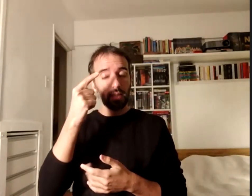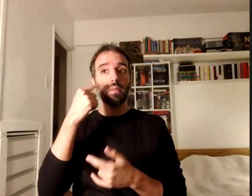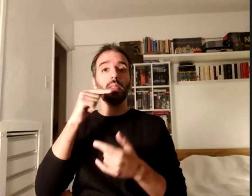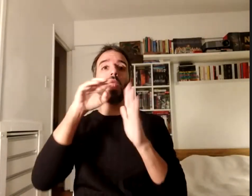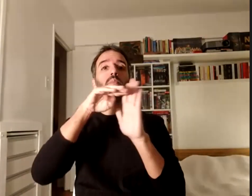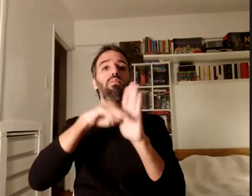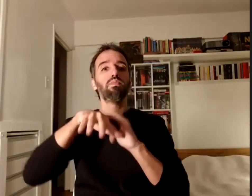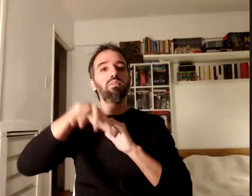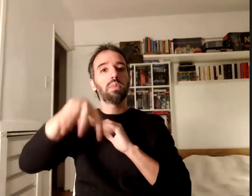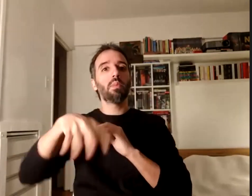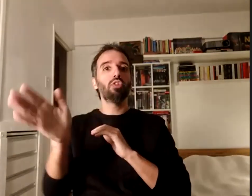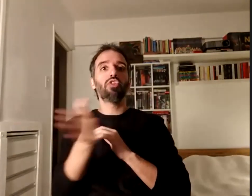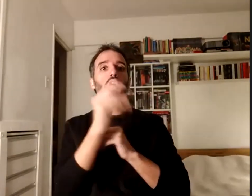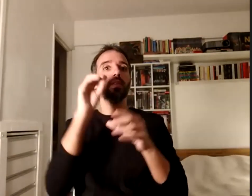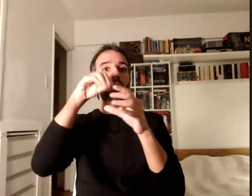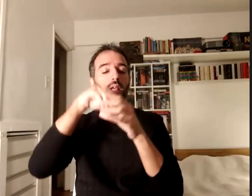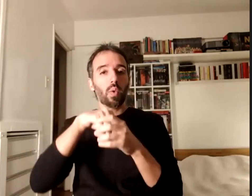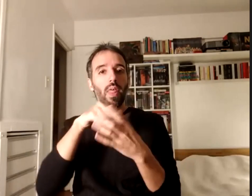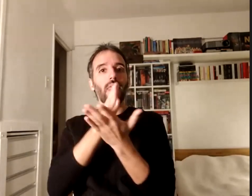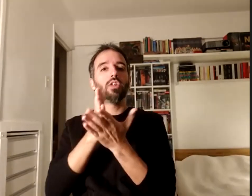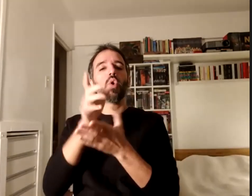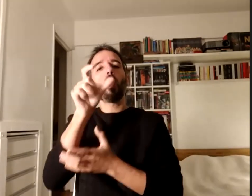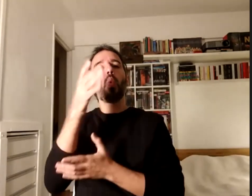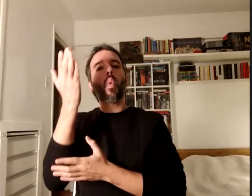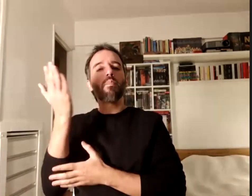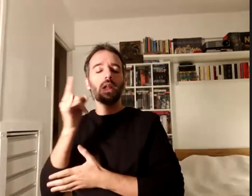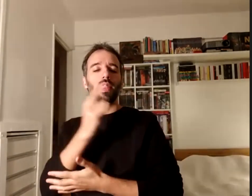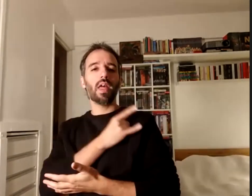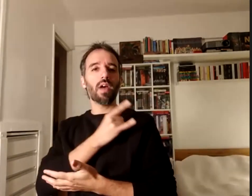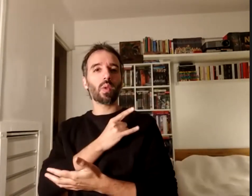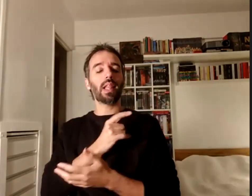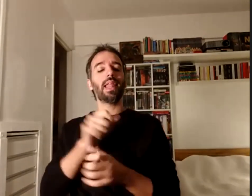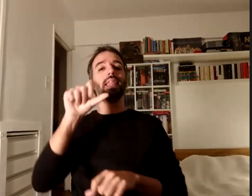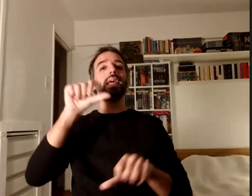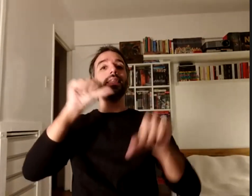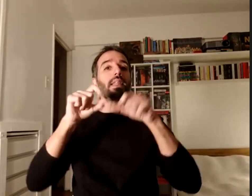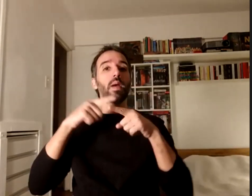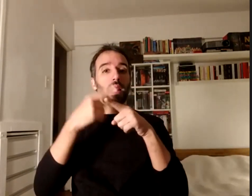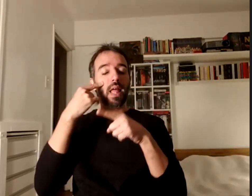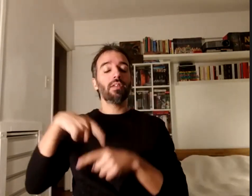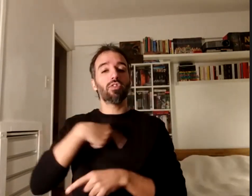Incluides del área de derechos humanos de las facultades ciencias políticas y sociales de la Universidad Nacional de Puyo